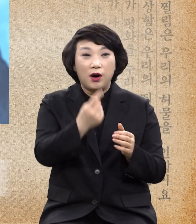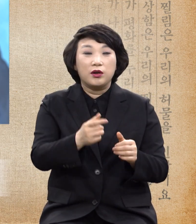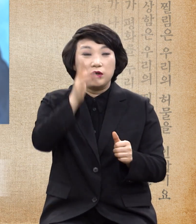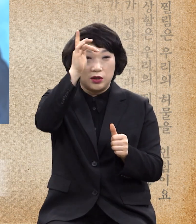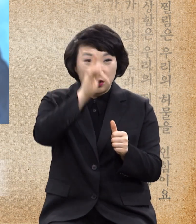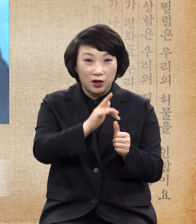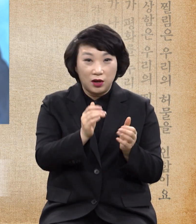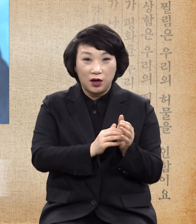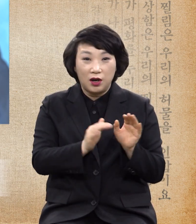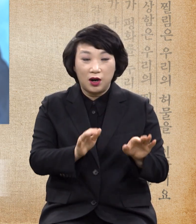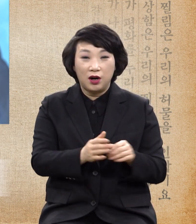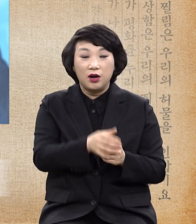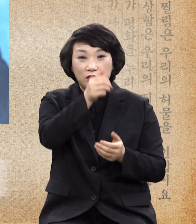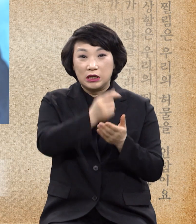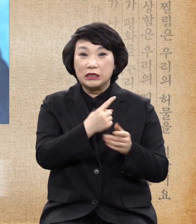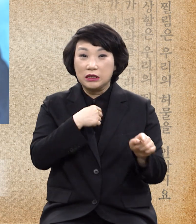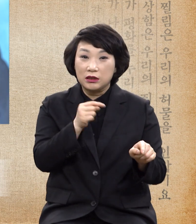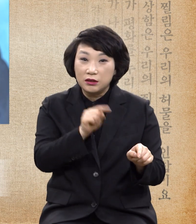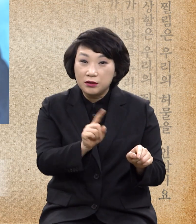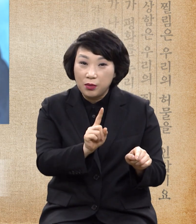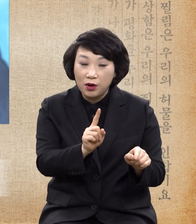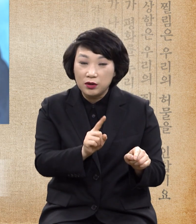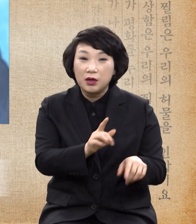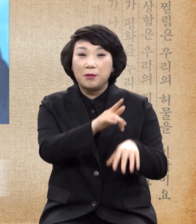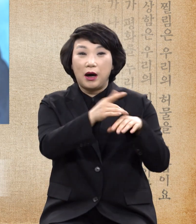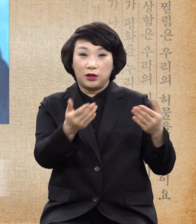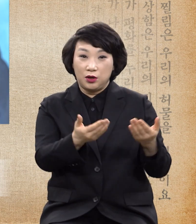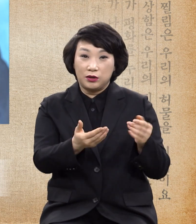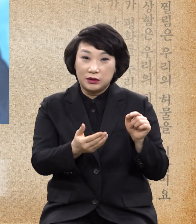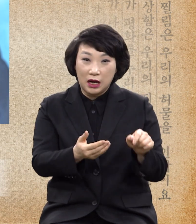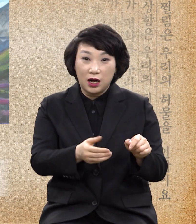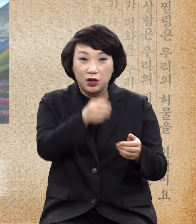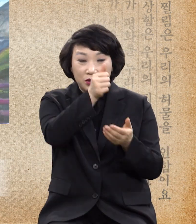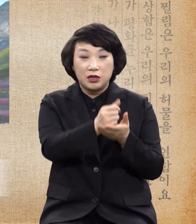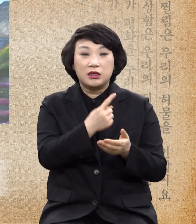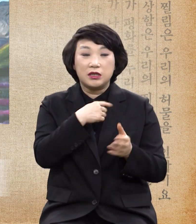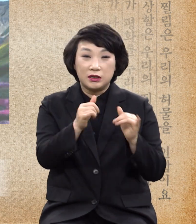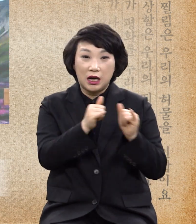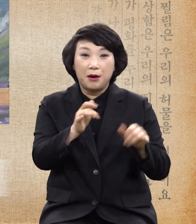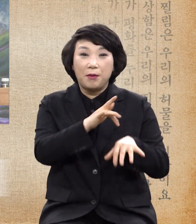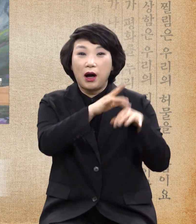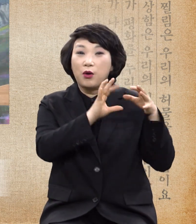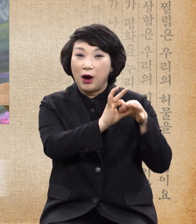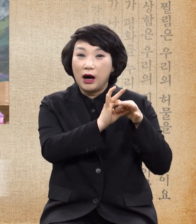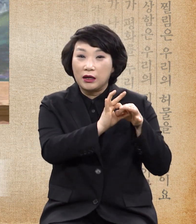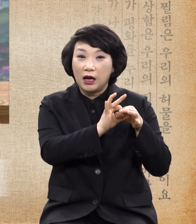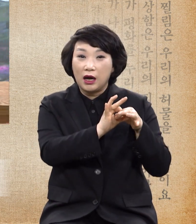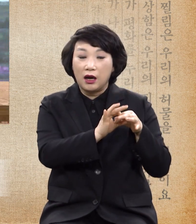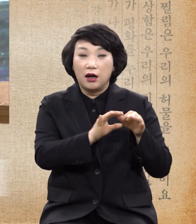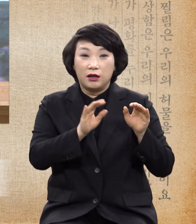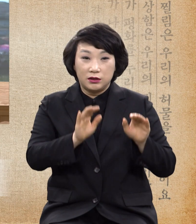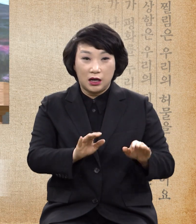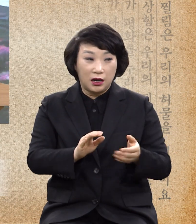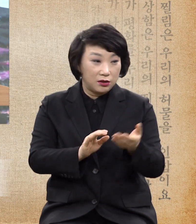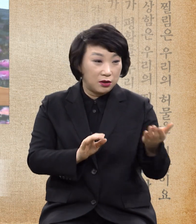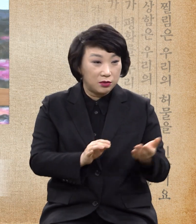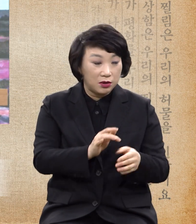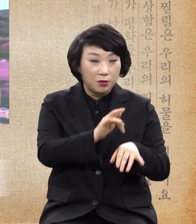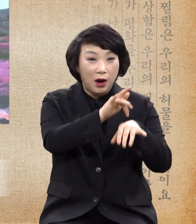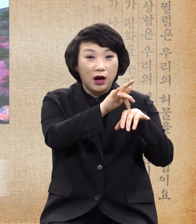죄를 지는 것은 마귀 역사며 죄를 지는 자는 마귀에게 속할 때 마귀는 인간에게